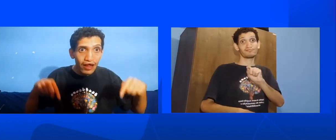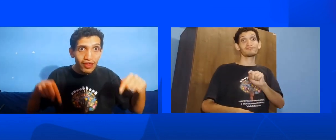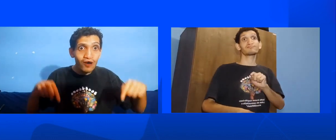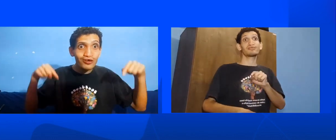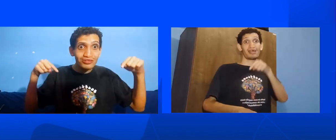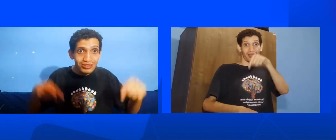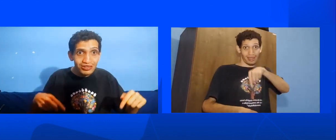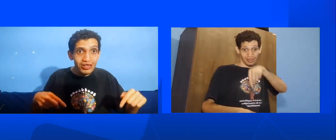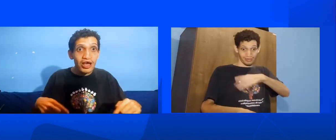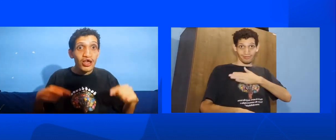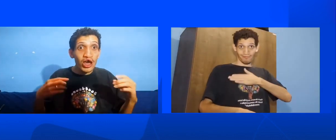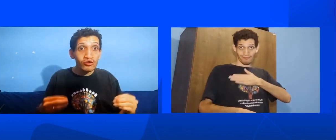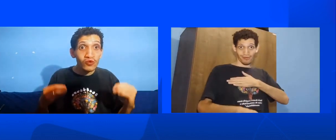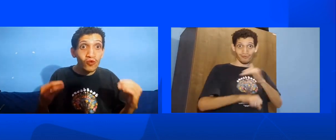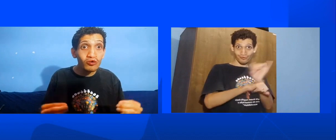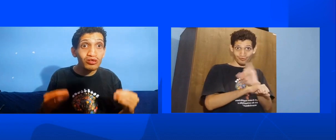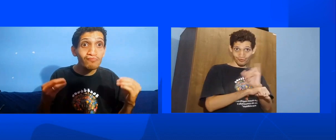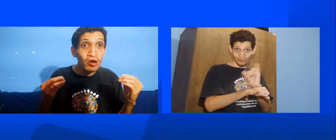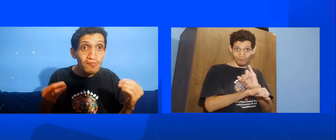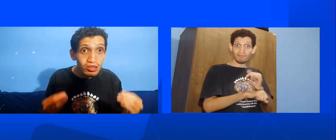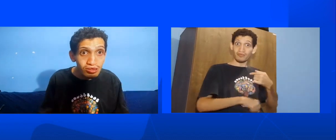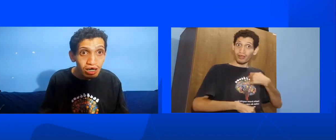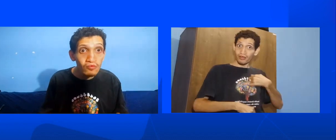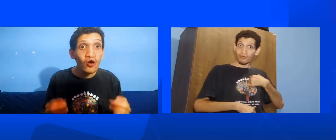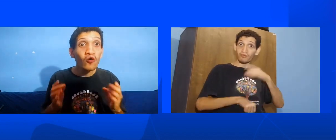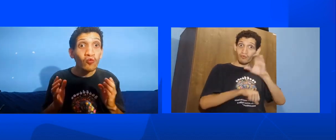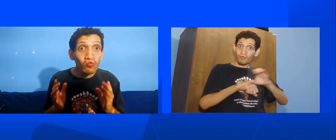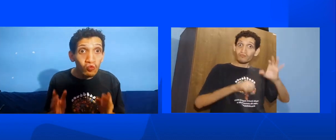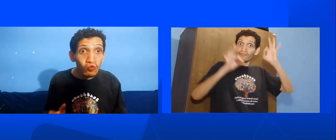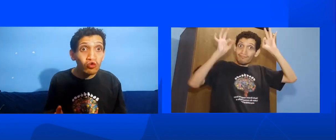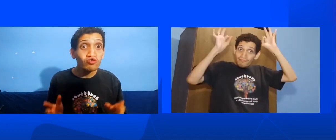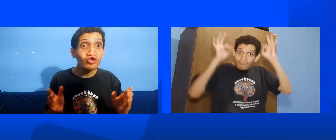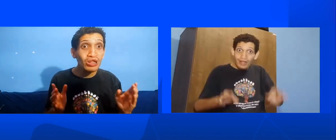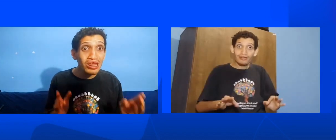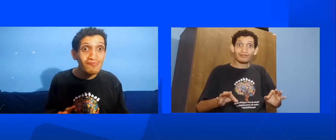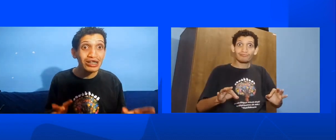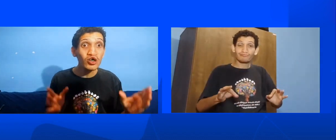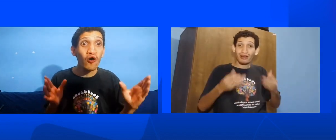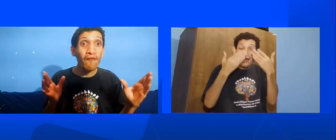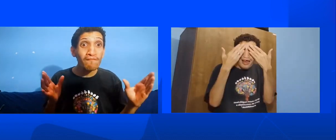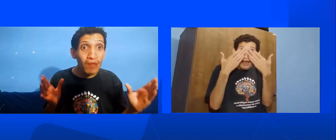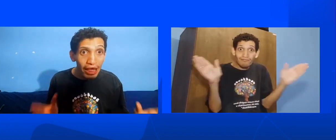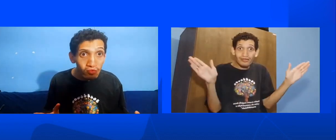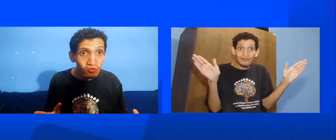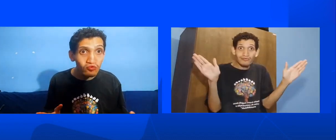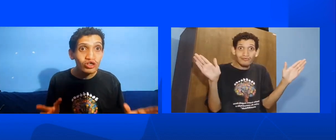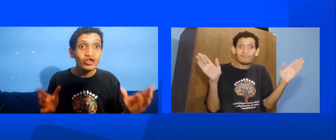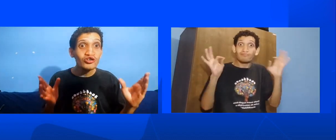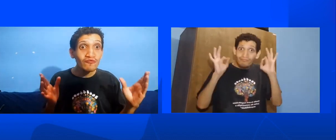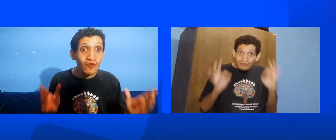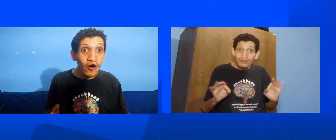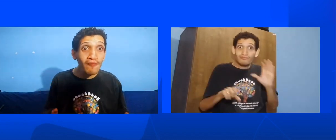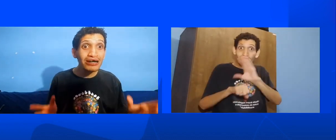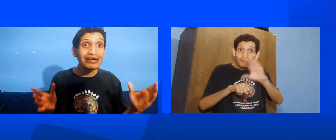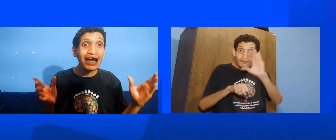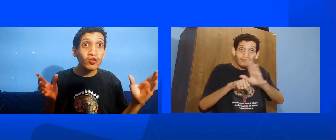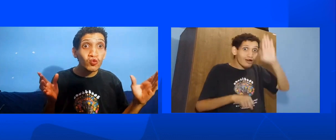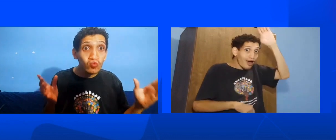canal aqui Eu estou disponibilizando Um curso de Libras completo De forma gratuita